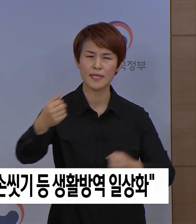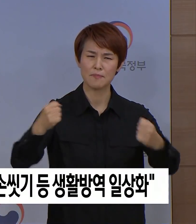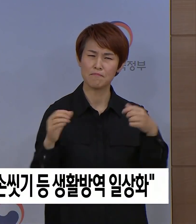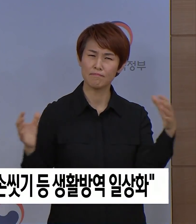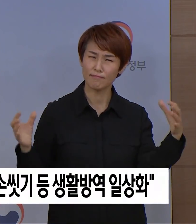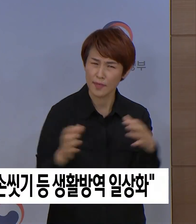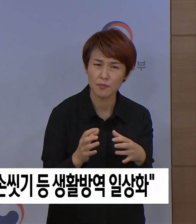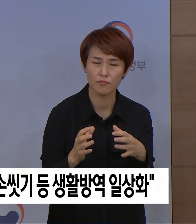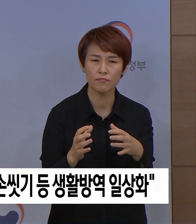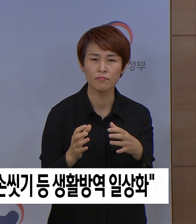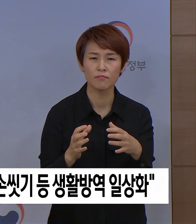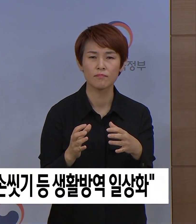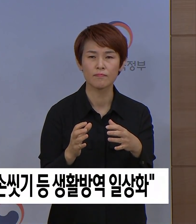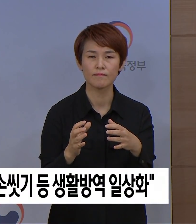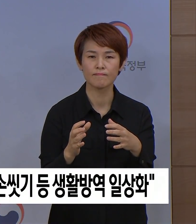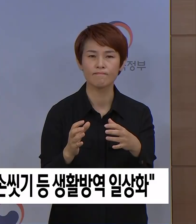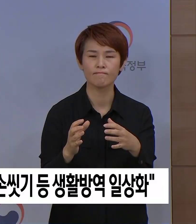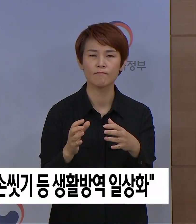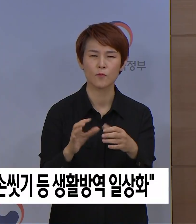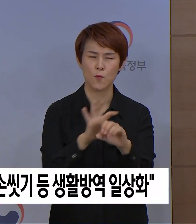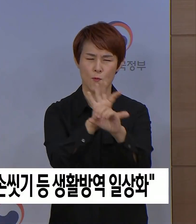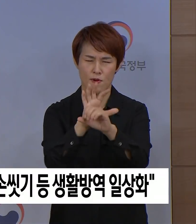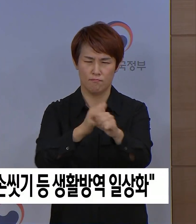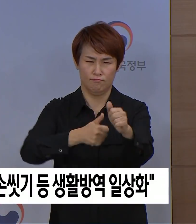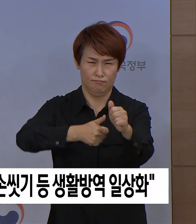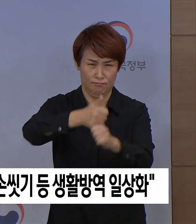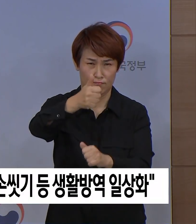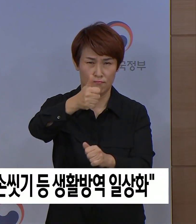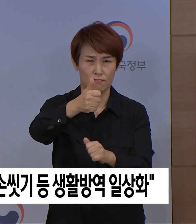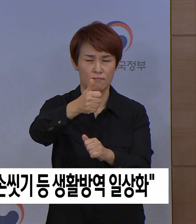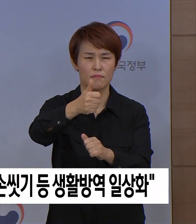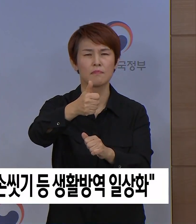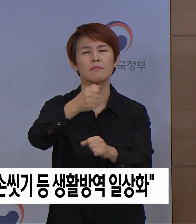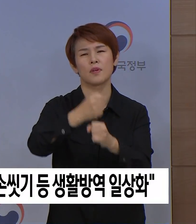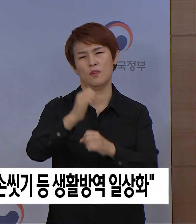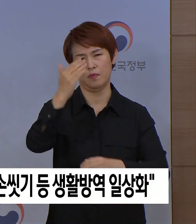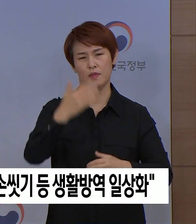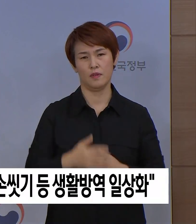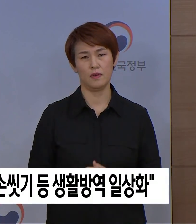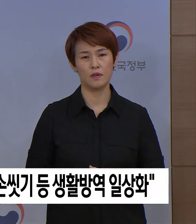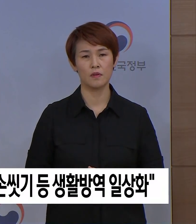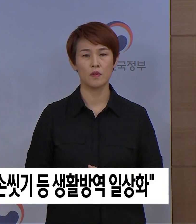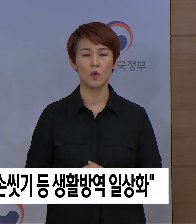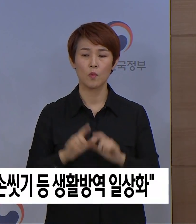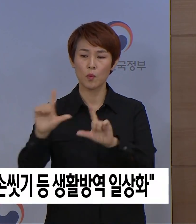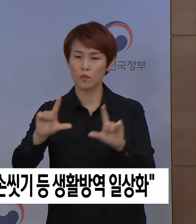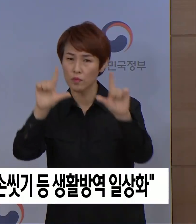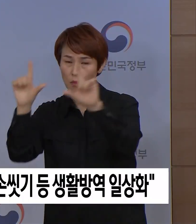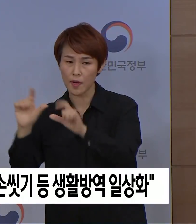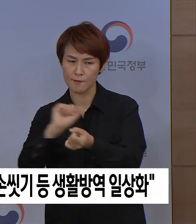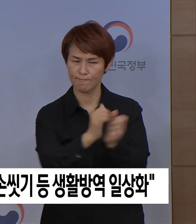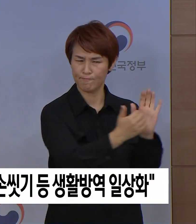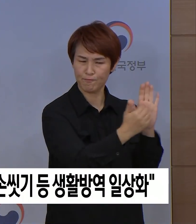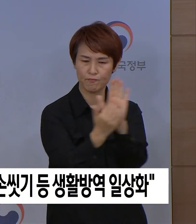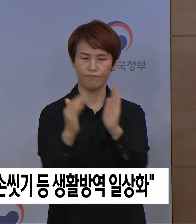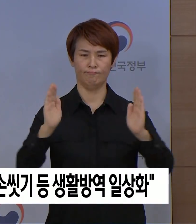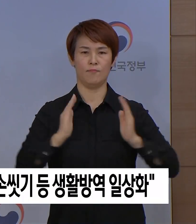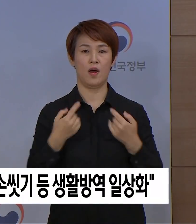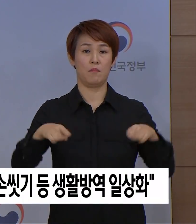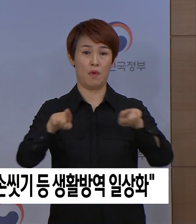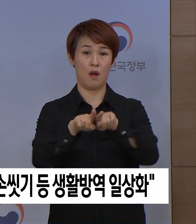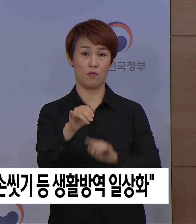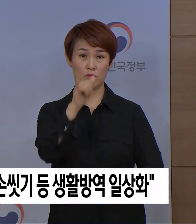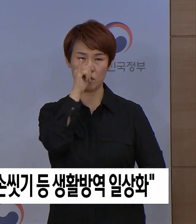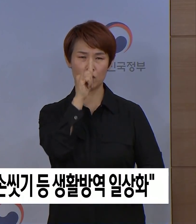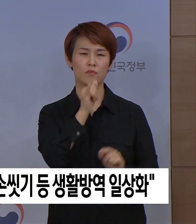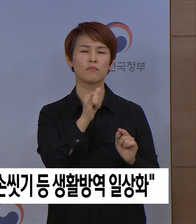합쳐 위려한 환경을 만들어야 우리는 일상과 방역이 조화되는 새로운 방역체계 생활 방역체계를